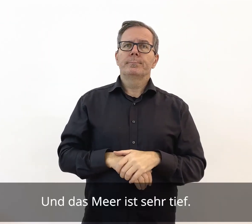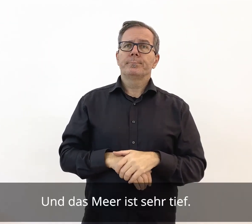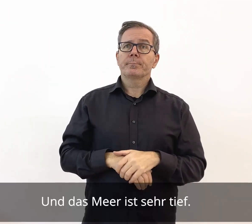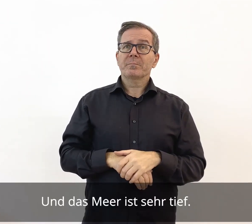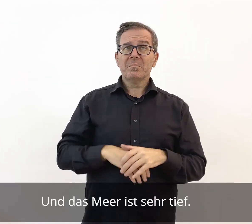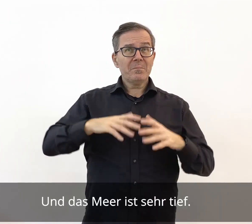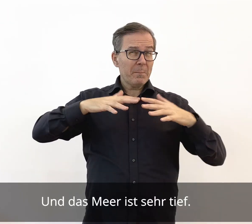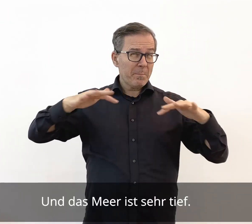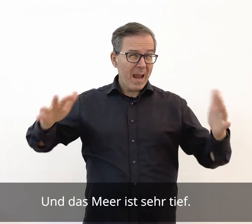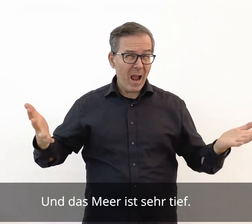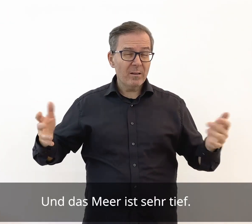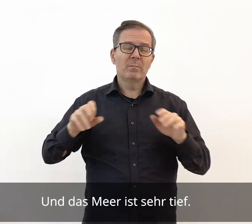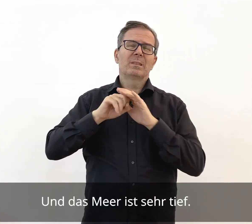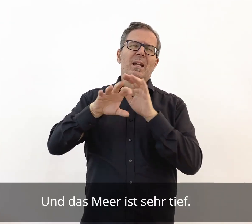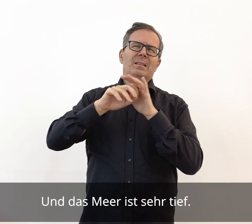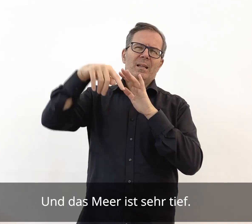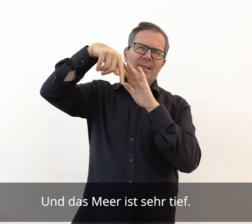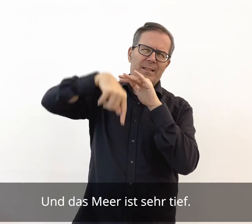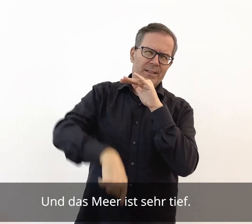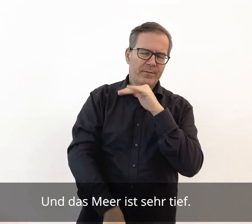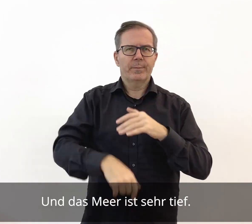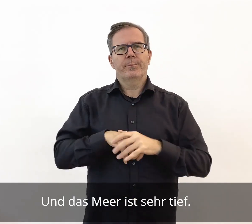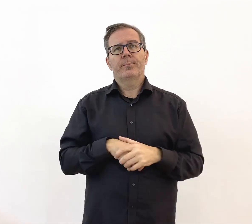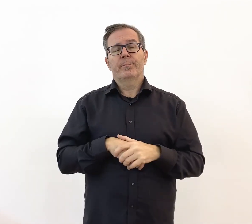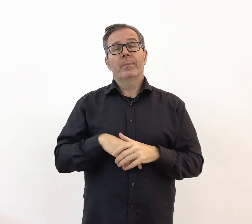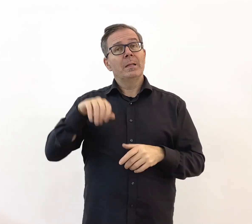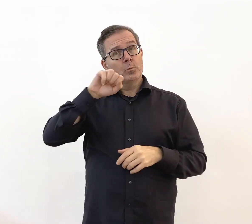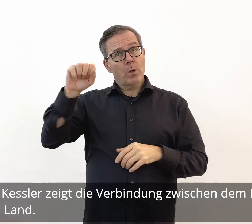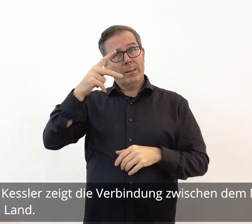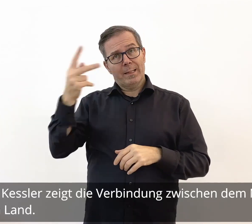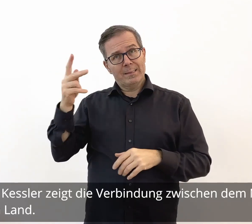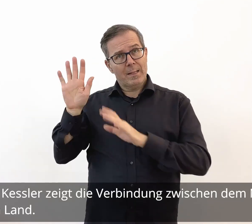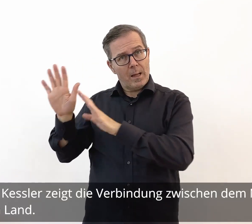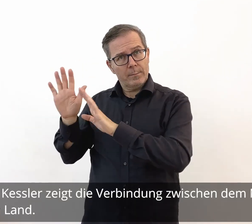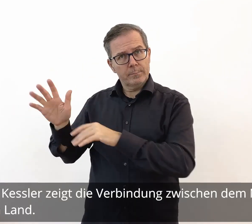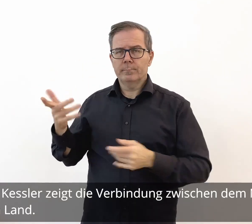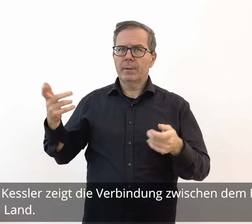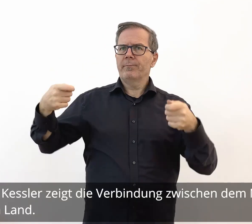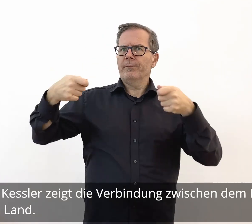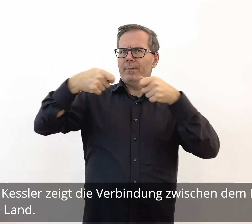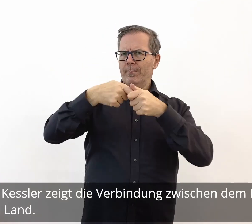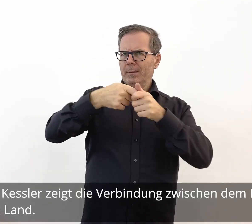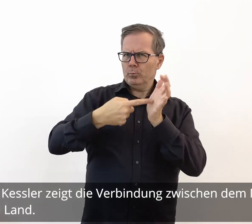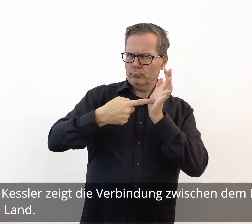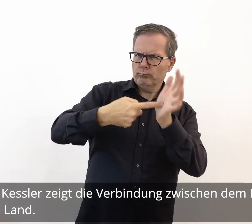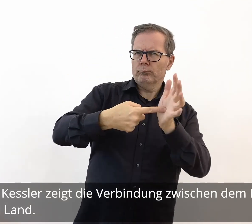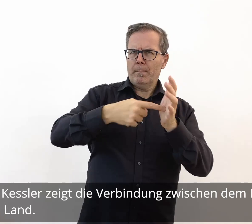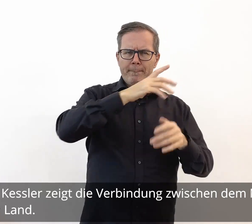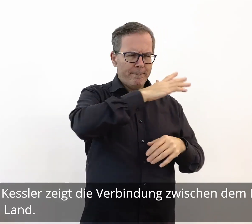Und das Meer ist sehr tief. Susanne Kessler zeigt die Verbindung zwischen